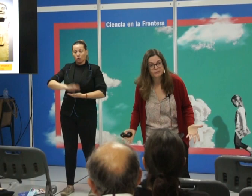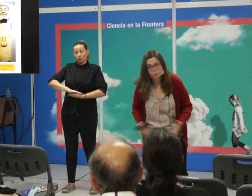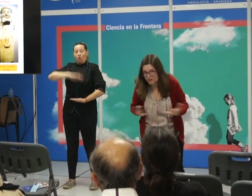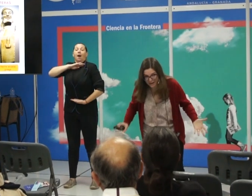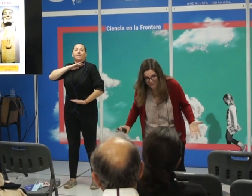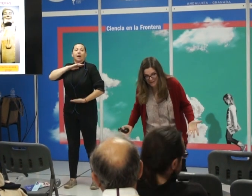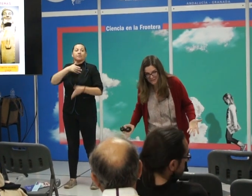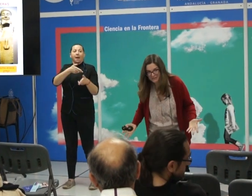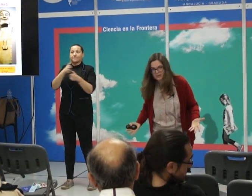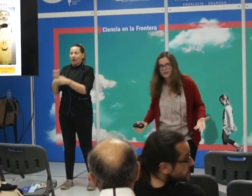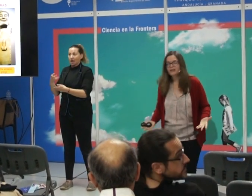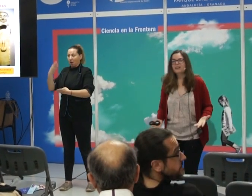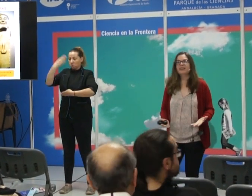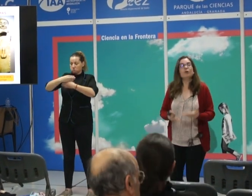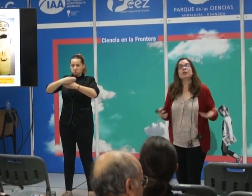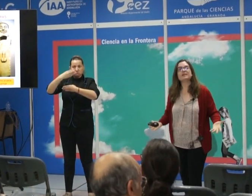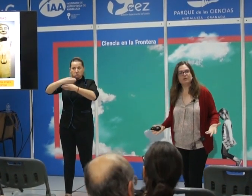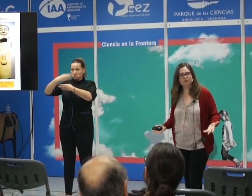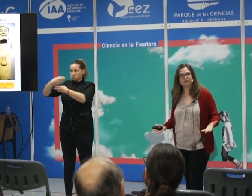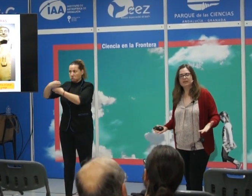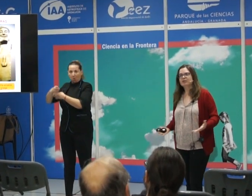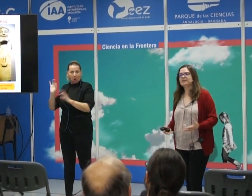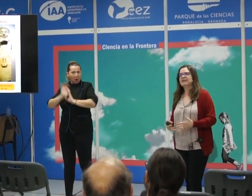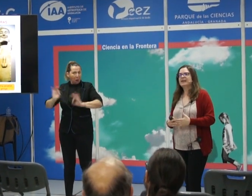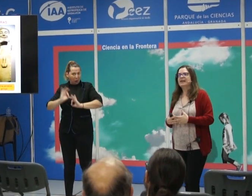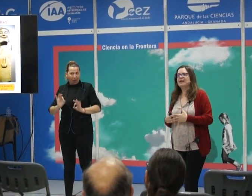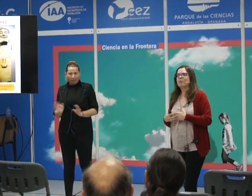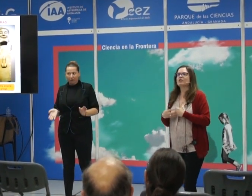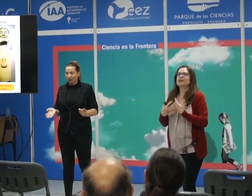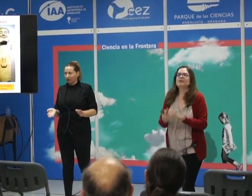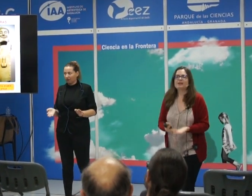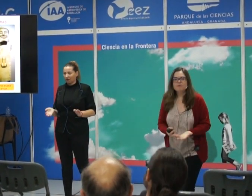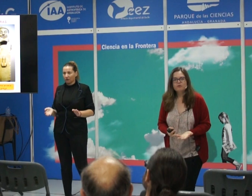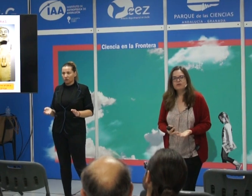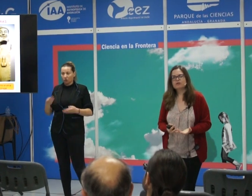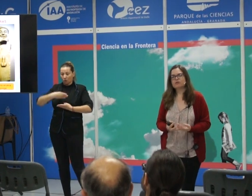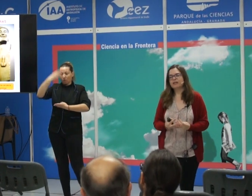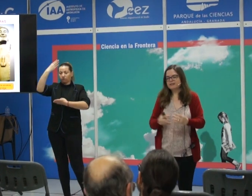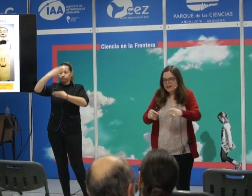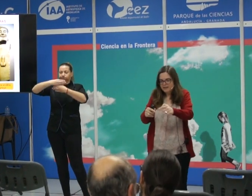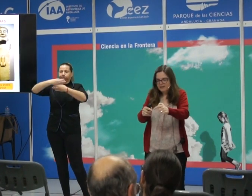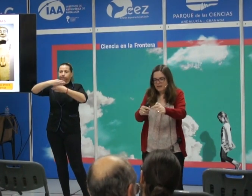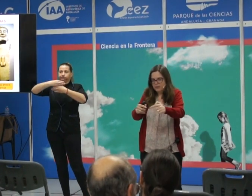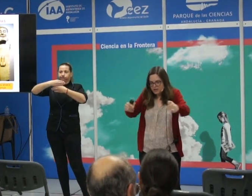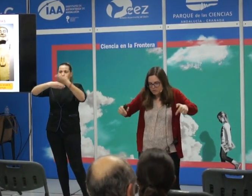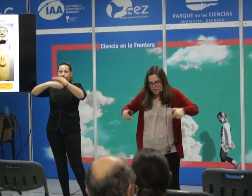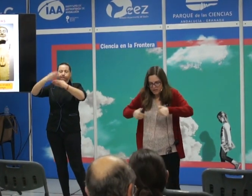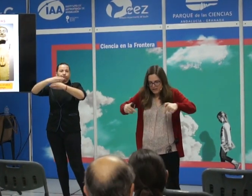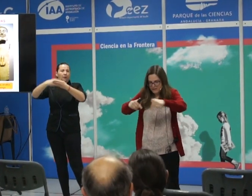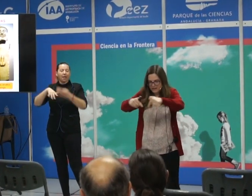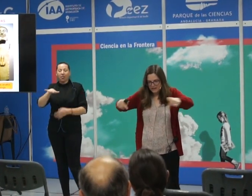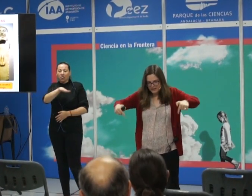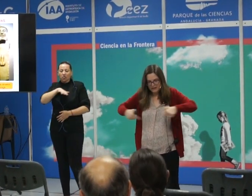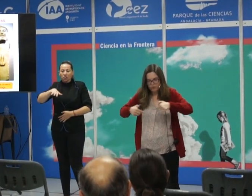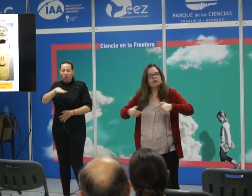un muro. Nunca, jamás. No lo necesito. Entonces, cuando se levantan muros, suelen ser de zonas muy